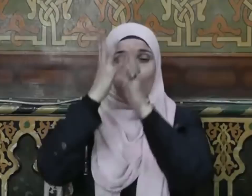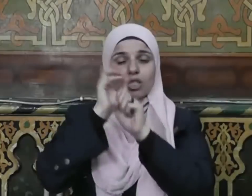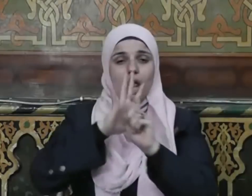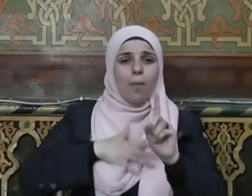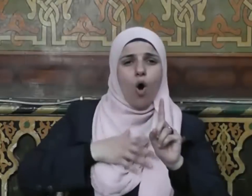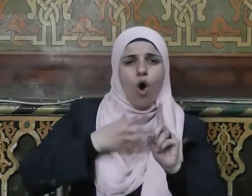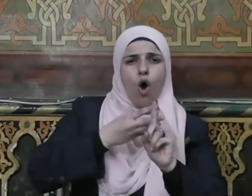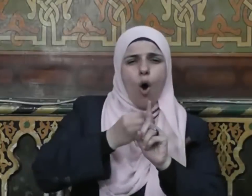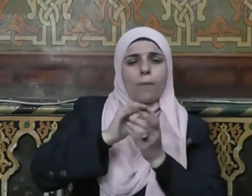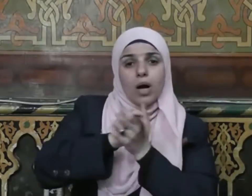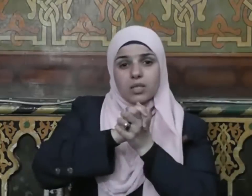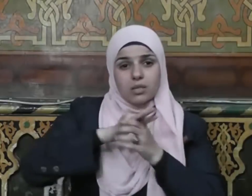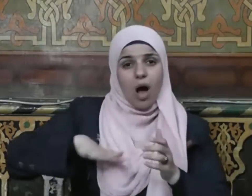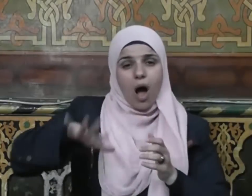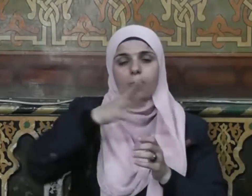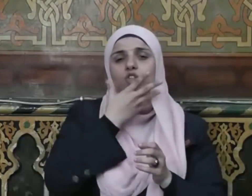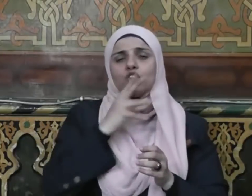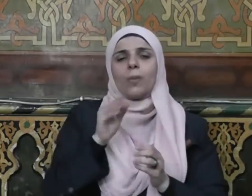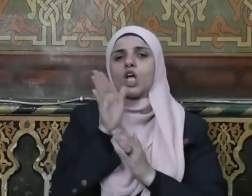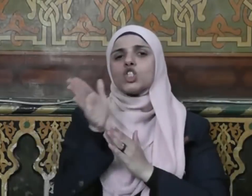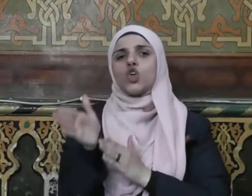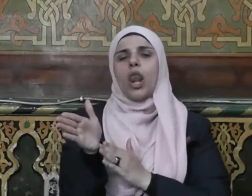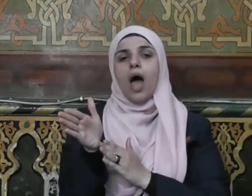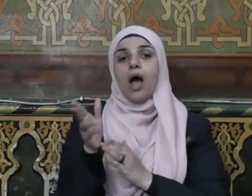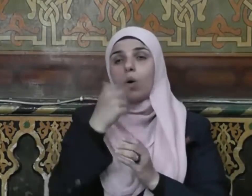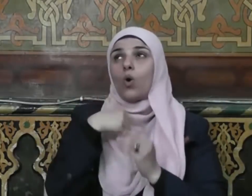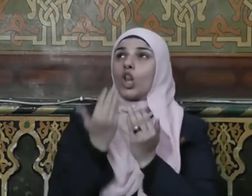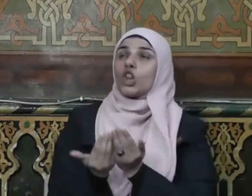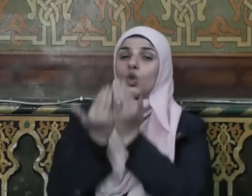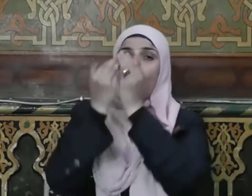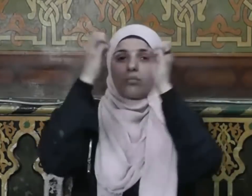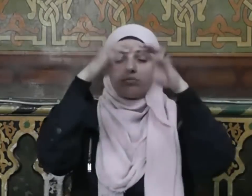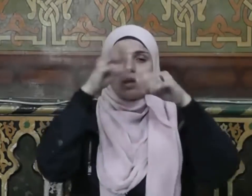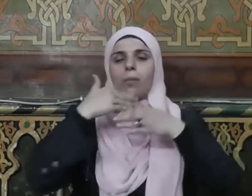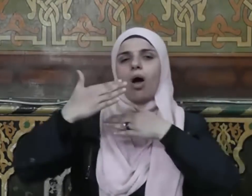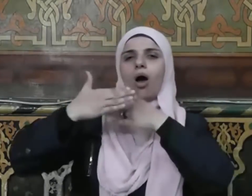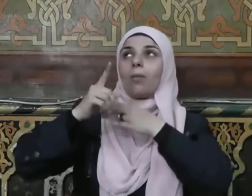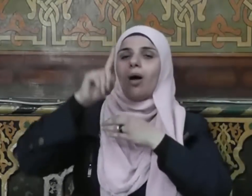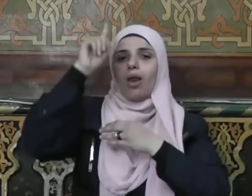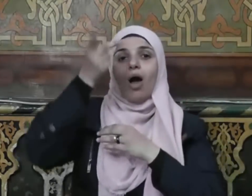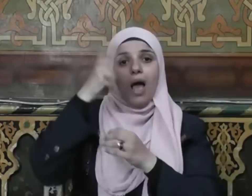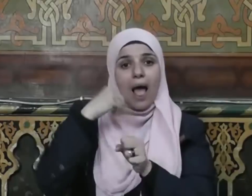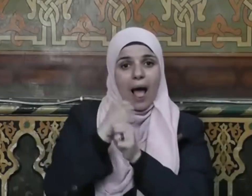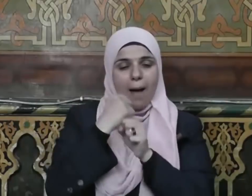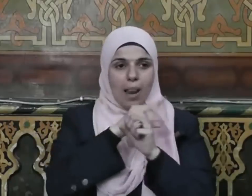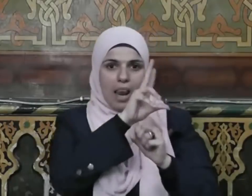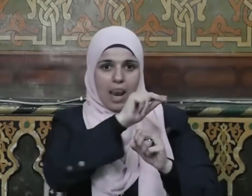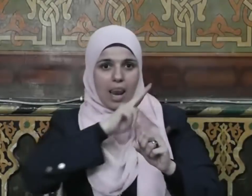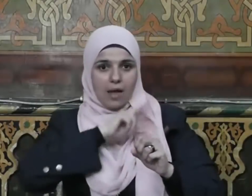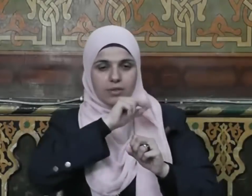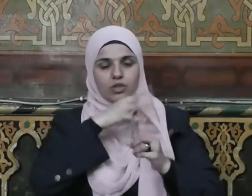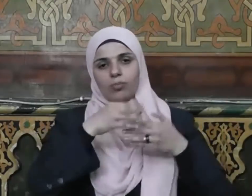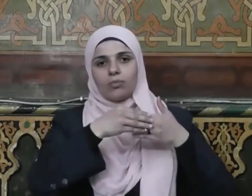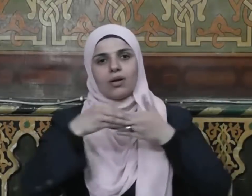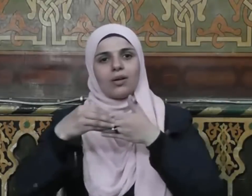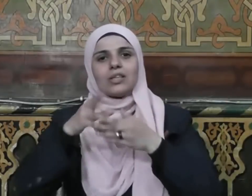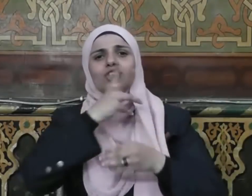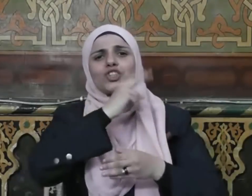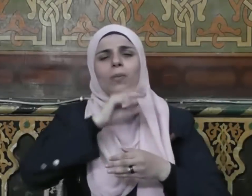الله صلى الله عليه وسلم سنة والدعاء لهم قربة والاقتداء بهم وسيلة والأخذ